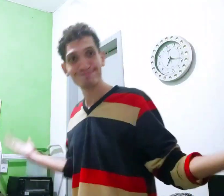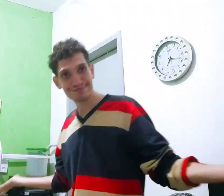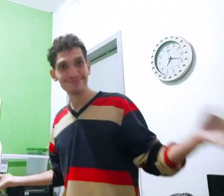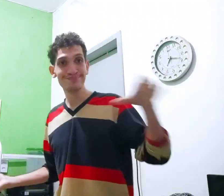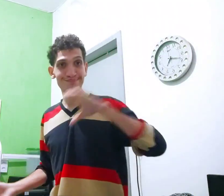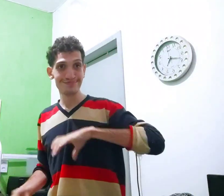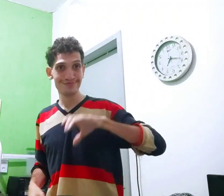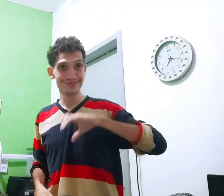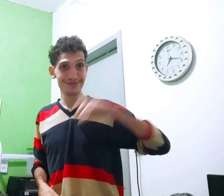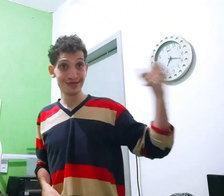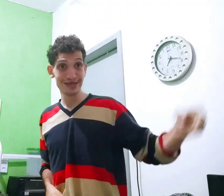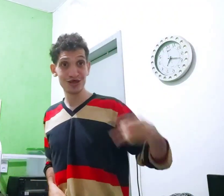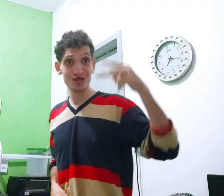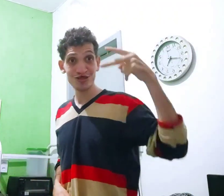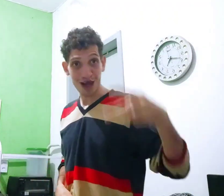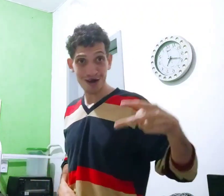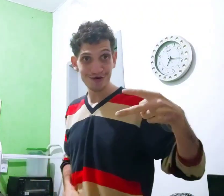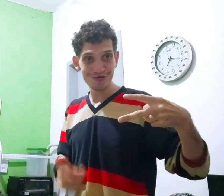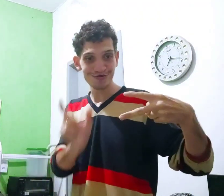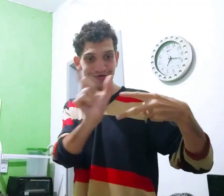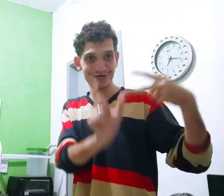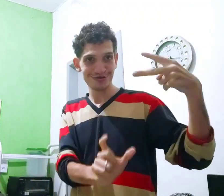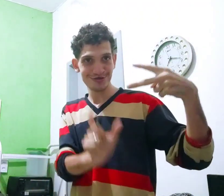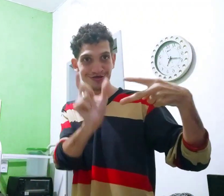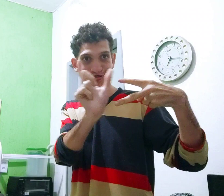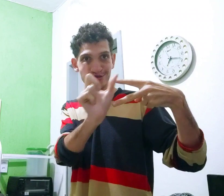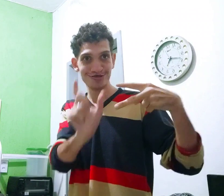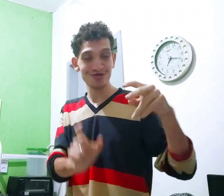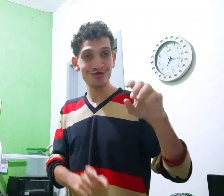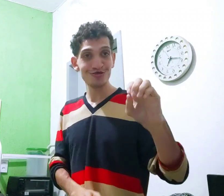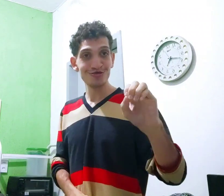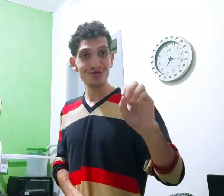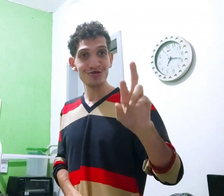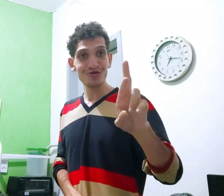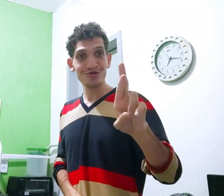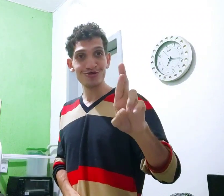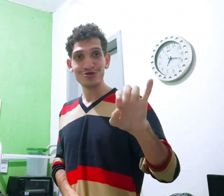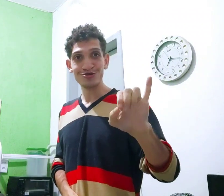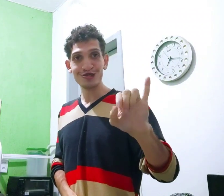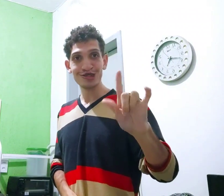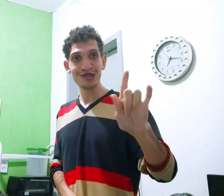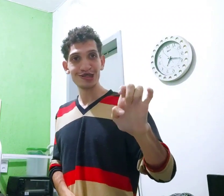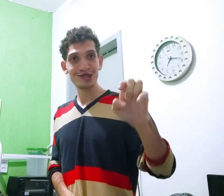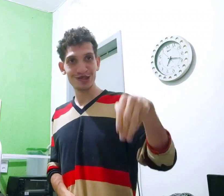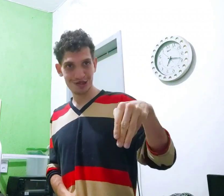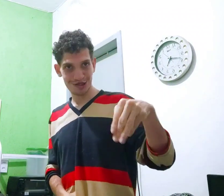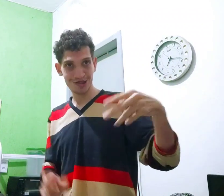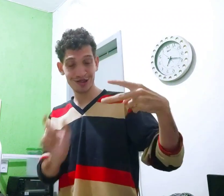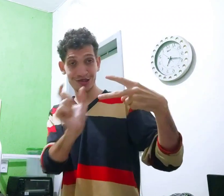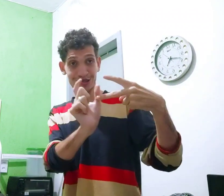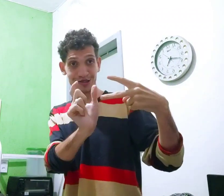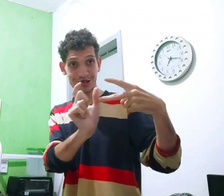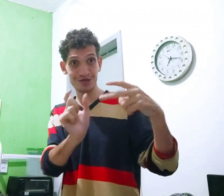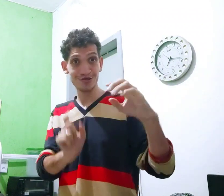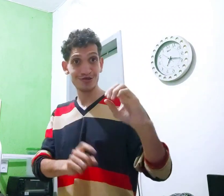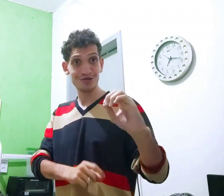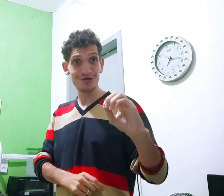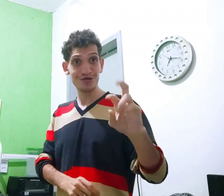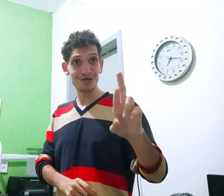Taratatatatá Português, duas palavras. Primeira palavra, origem. Segunda,